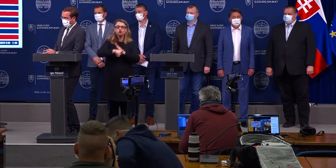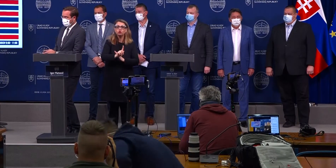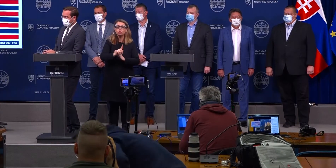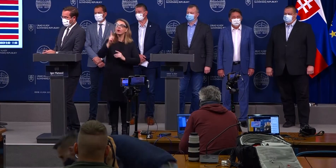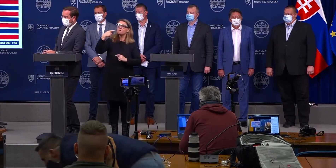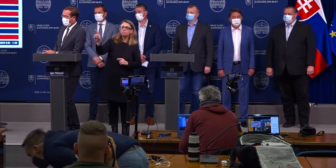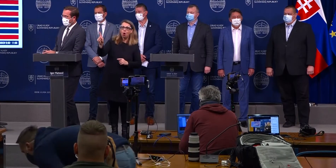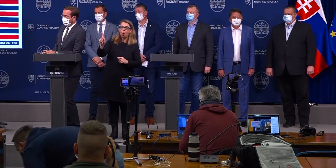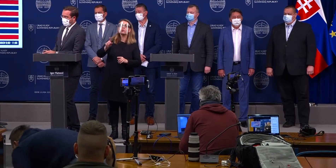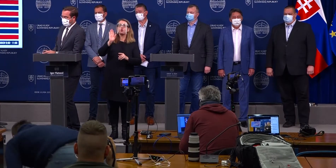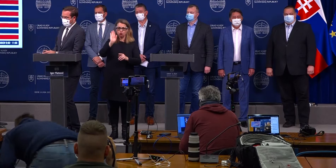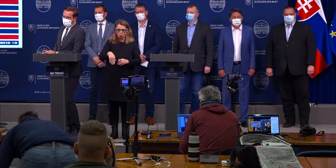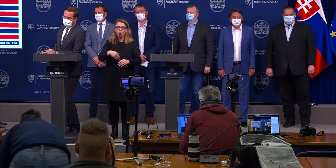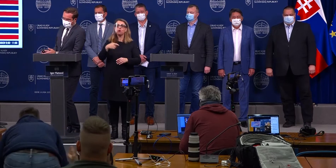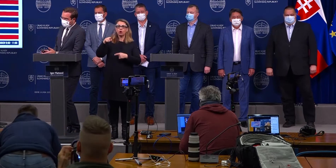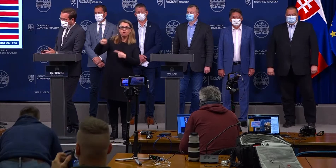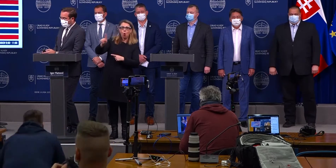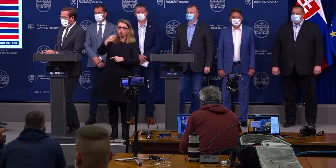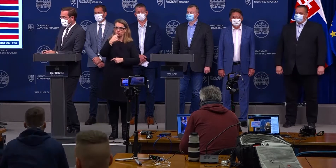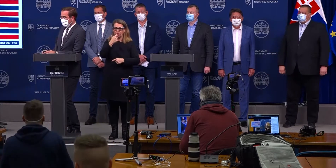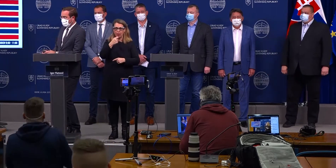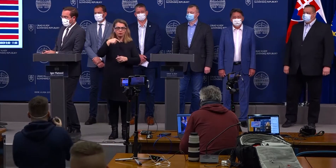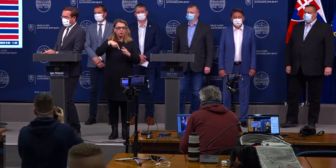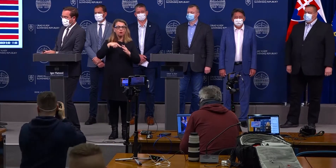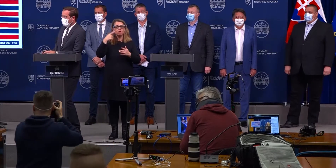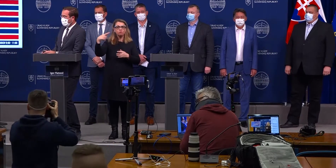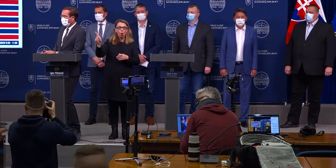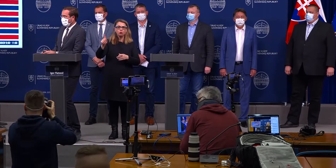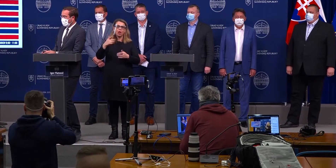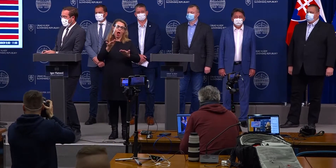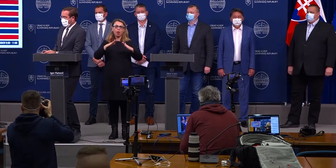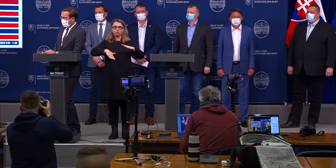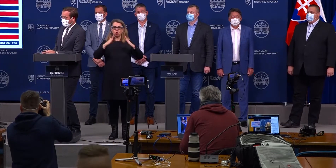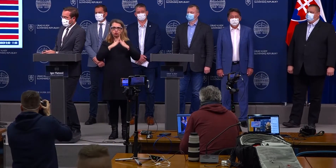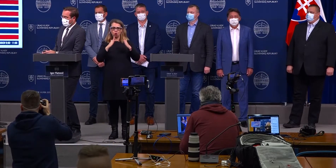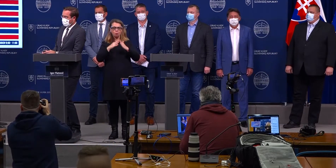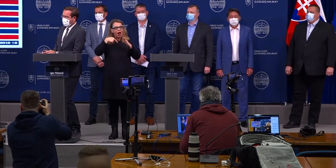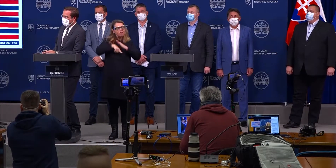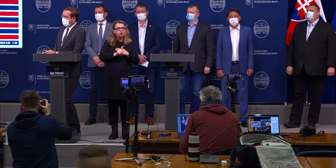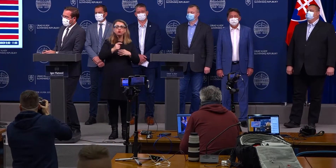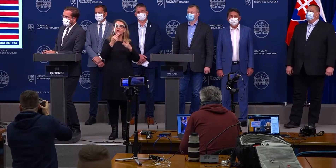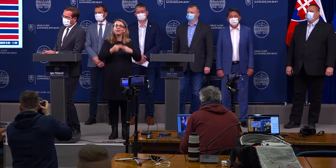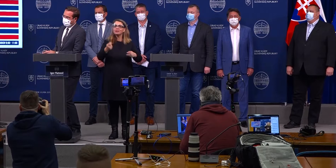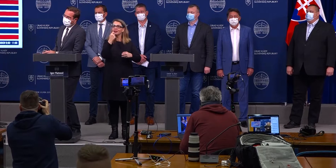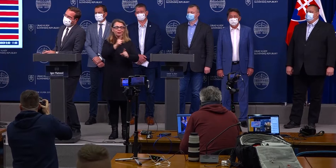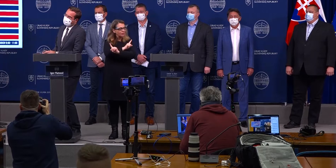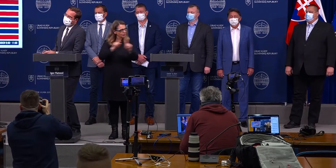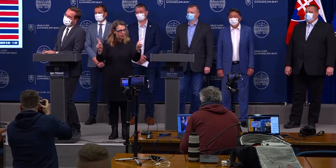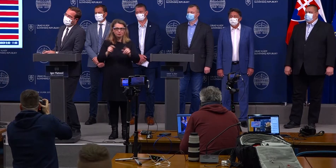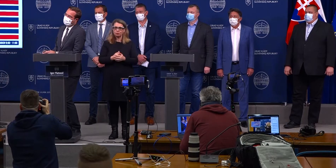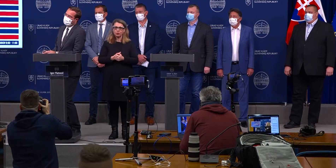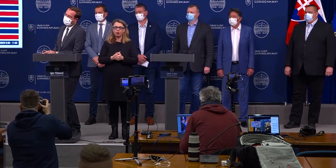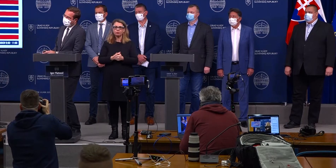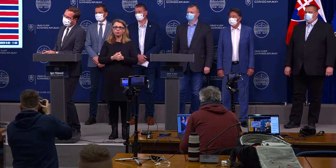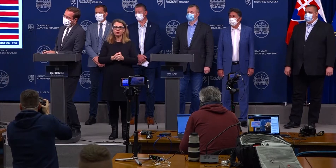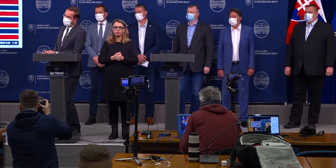môže odniesť von, skonzumovať buď v exteriére, alebo u seba doma. Alebo môžu podávať jedlo tak, že sa bude môcť